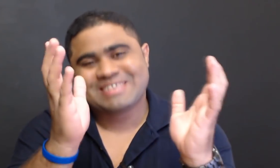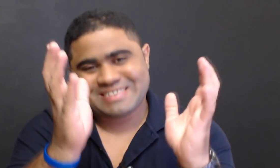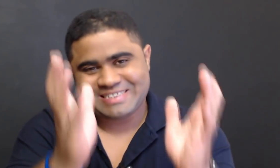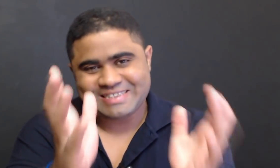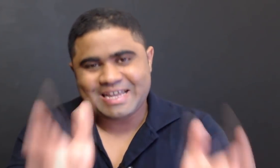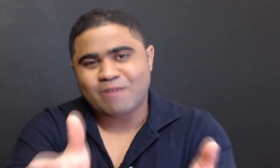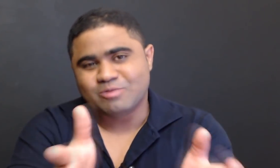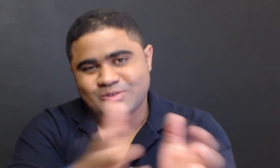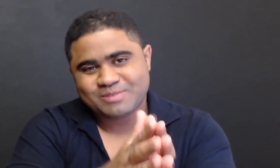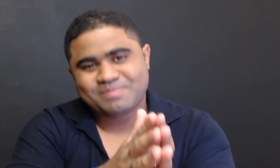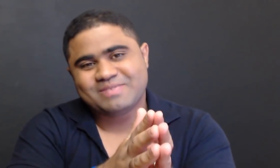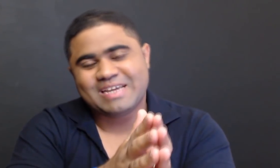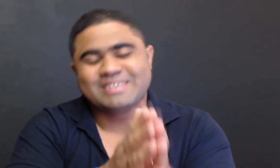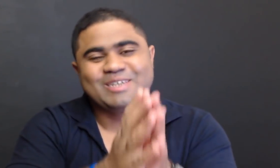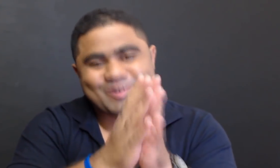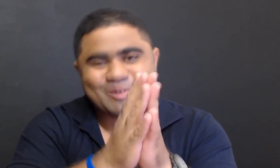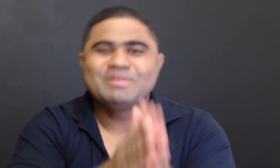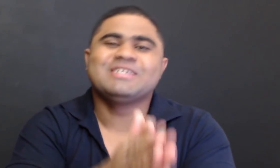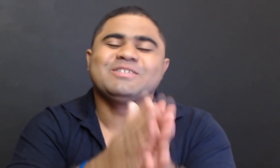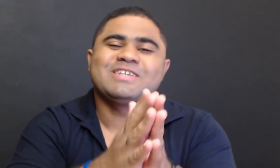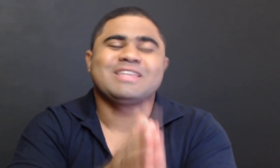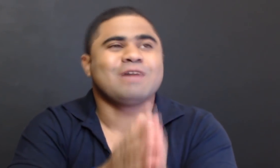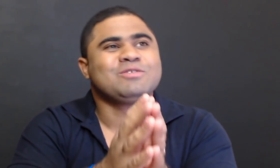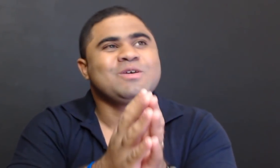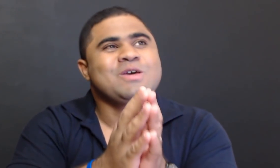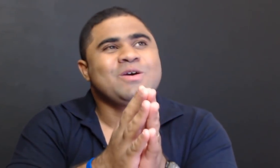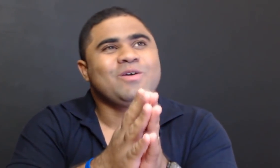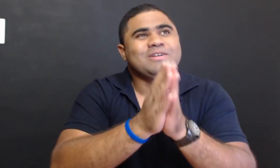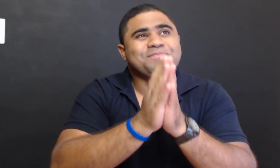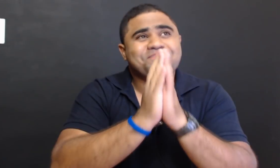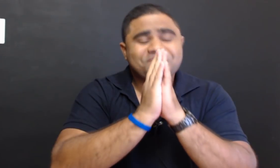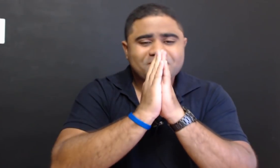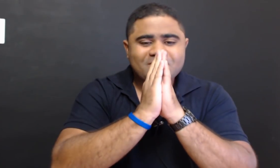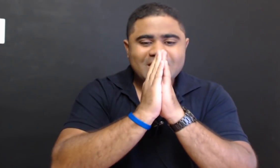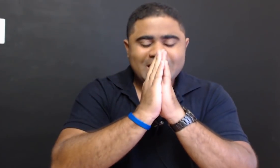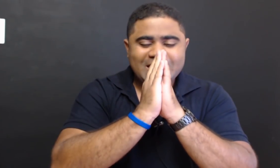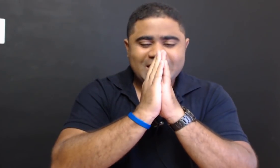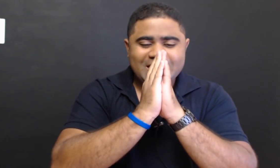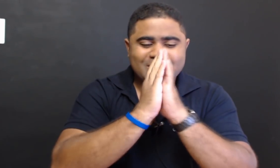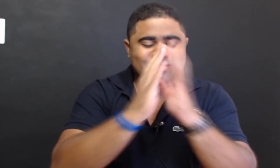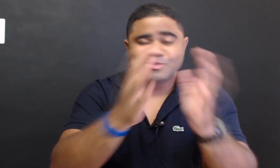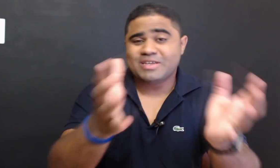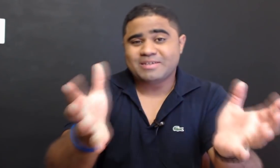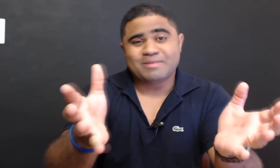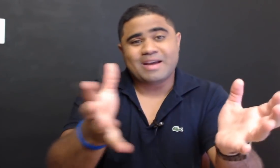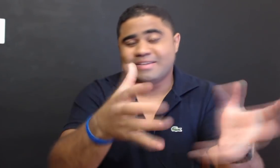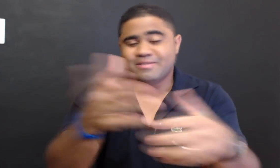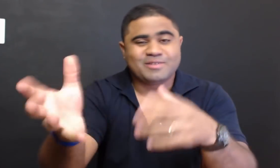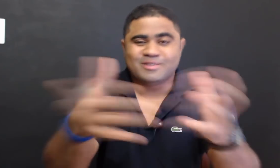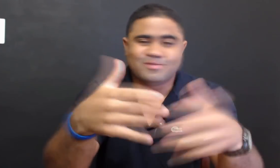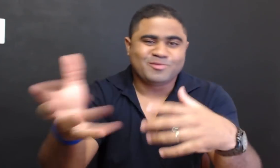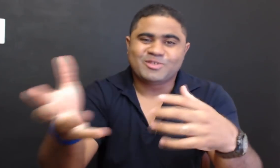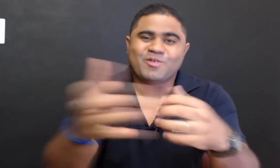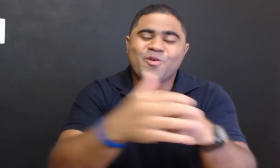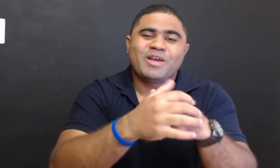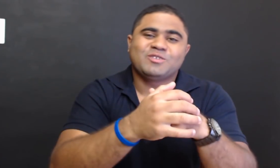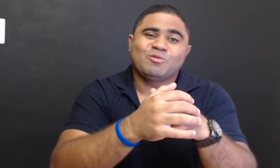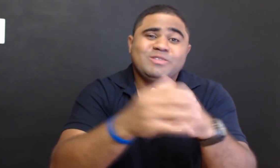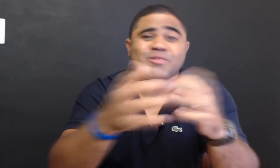economizando centavos. Economizando centavos. Olha, eu sei, aí, né, não sei qual é a sua condição,